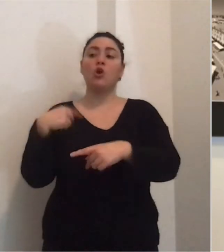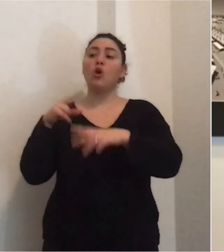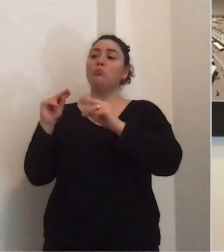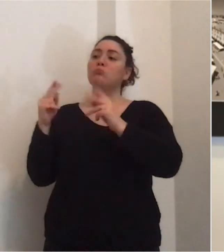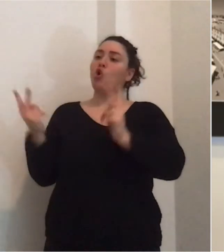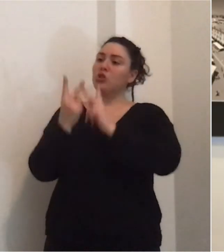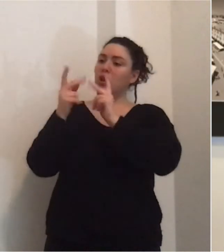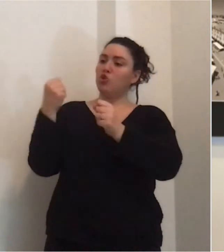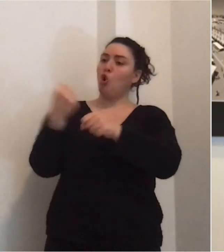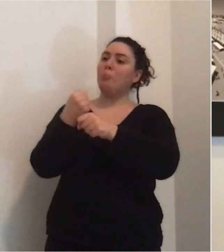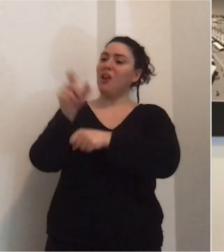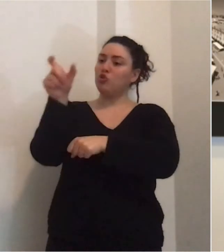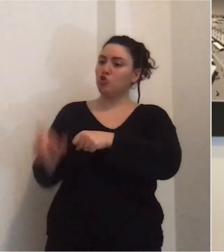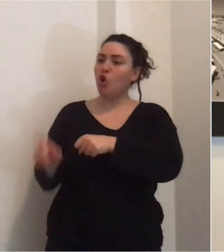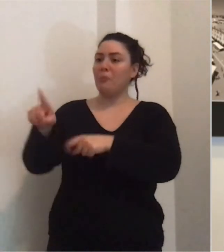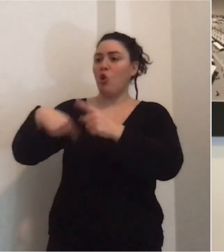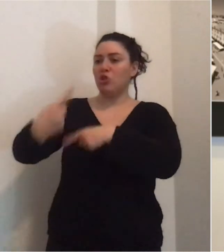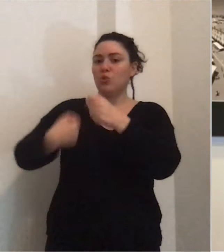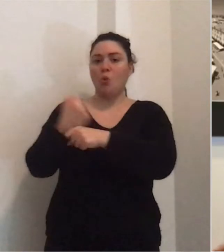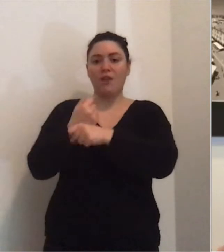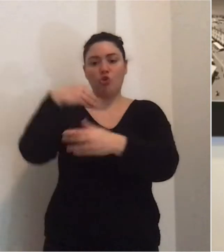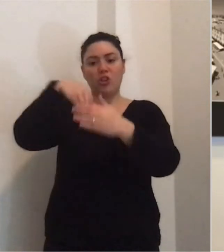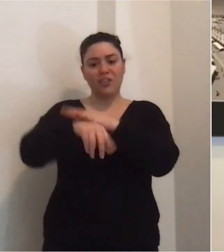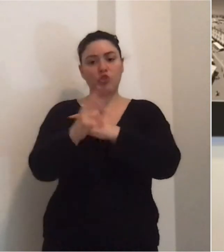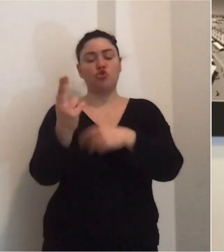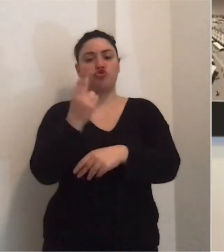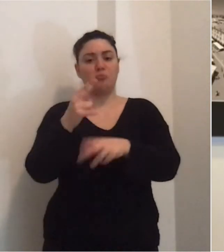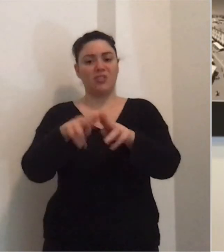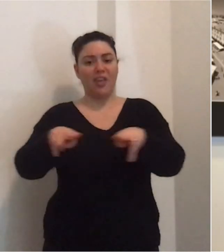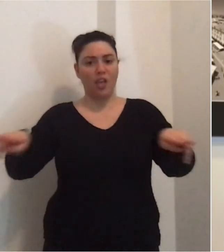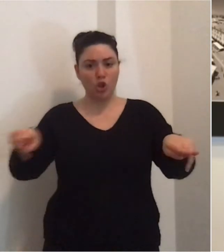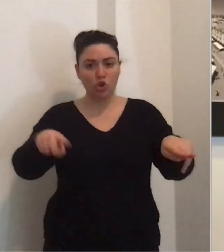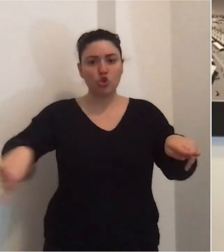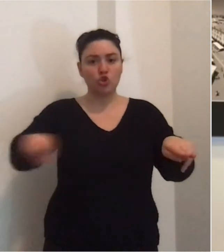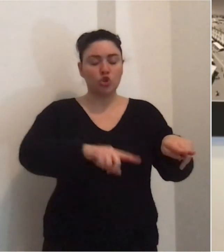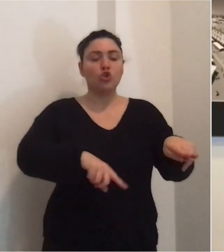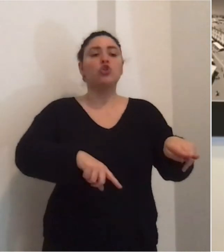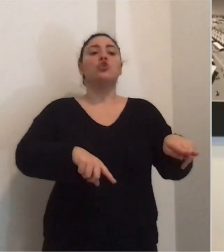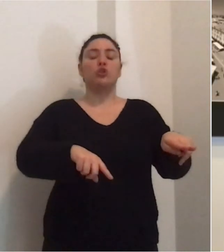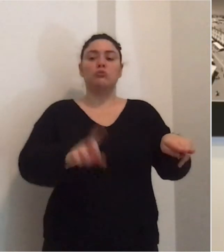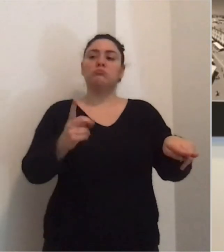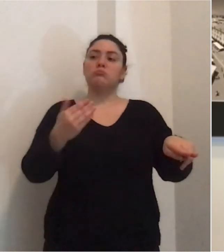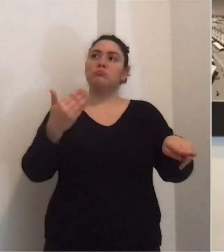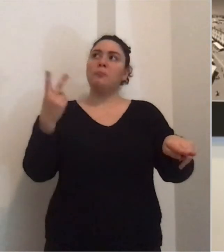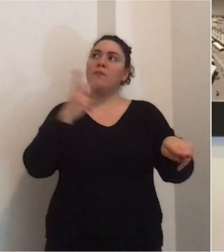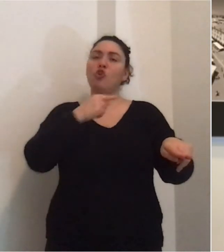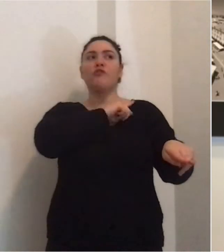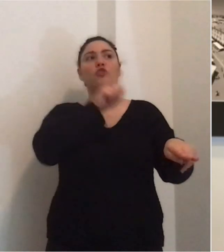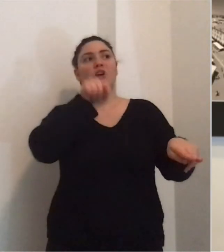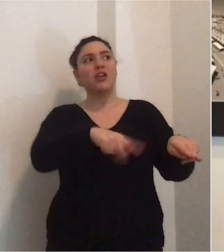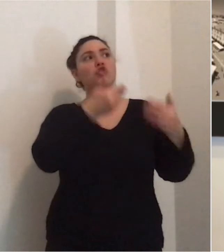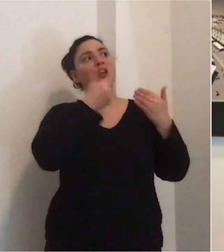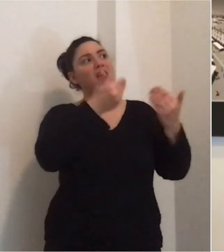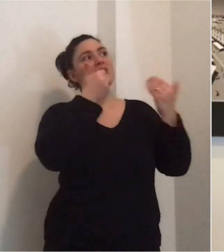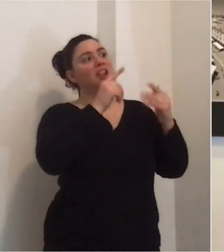operatori che tengono aperto il cimitero nel giro dei ringraziamenti che ho fatto a tutte le categorie sociali a tutti quelli che stanno lavorando